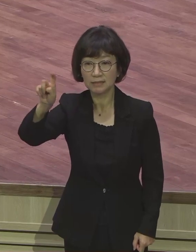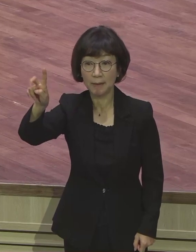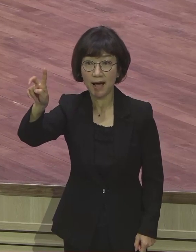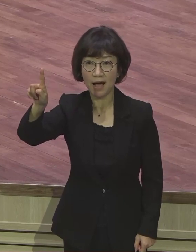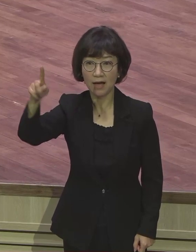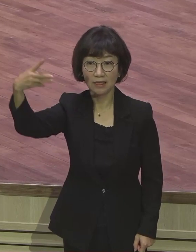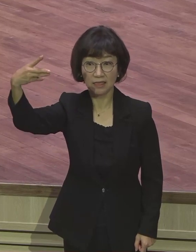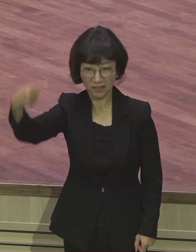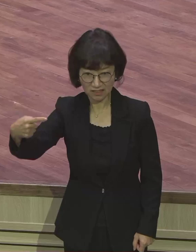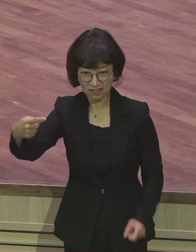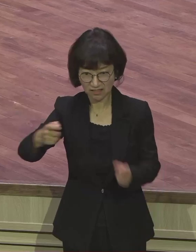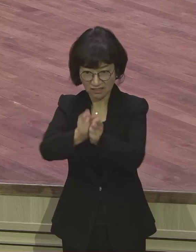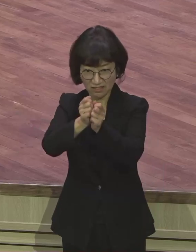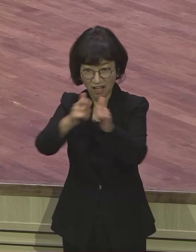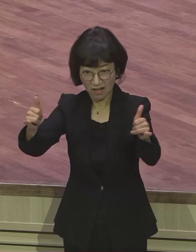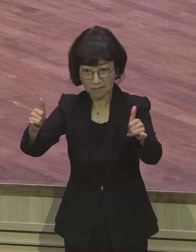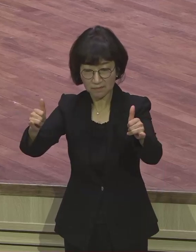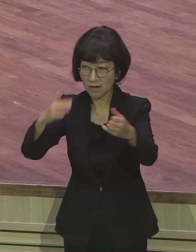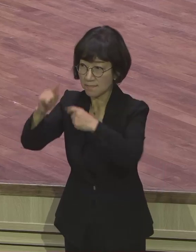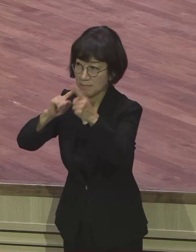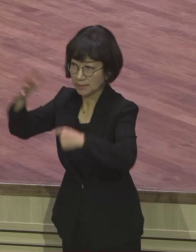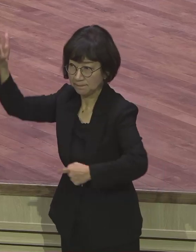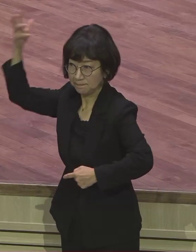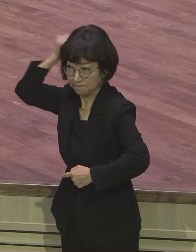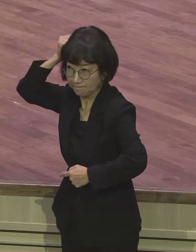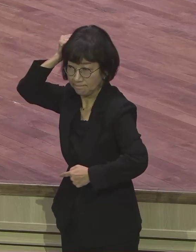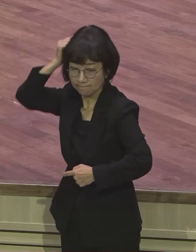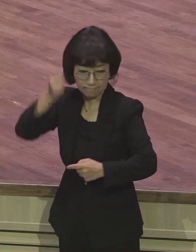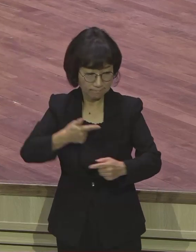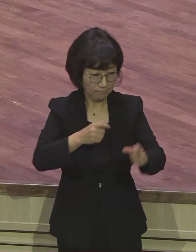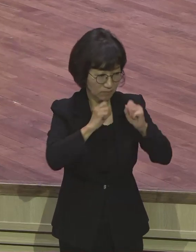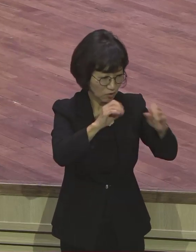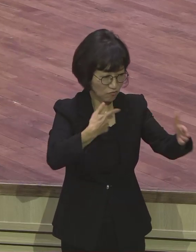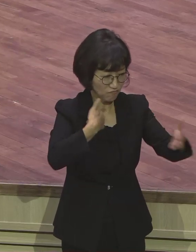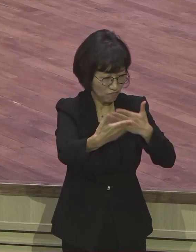경험한 그리고 말씀을 가지고 있는 자 흔들림 없는 성장이에요